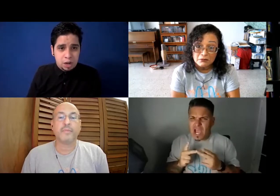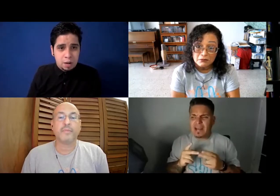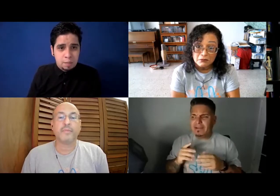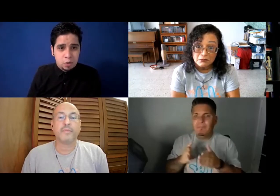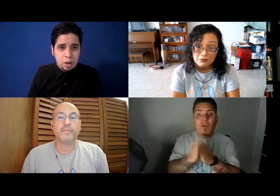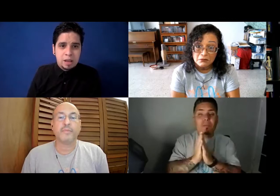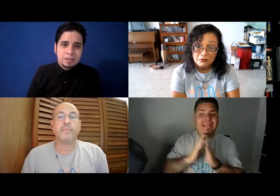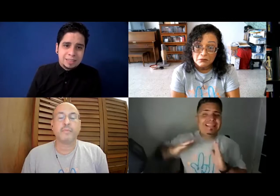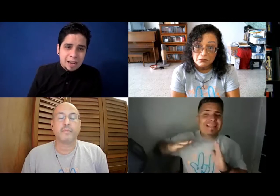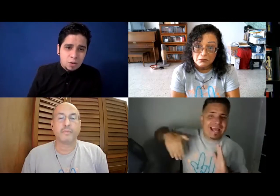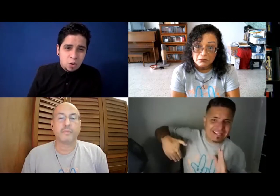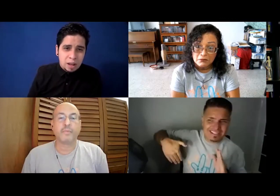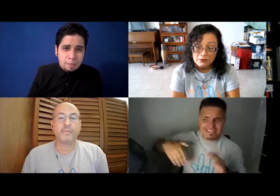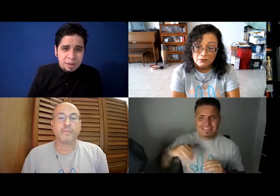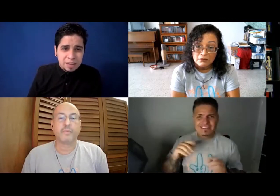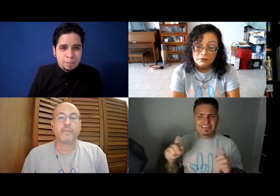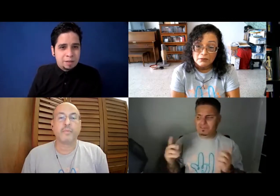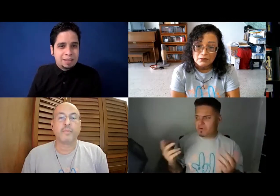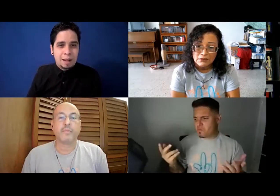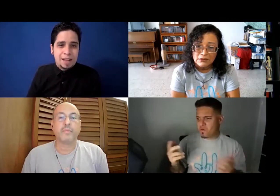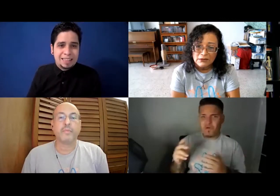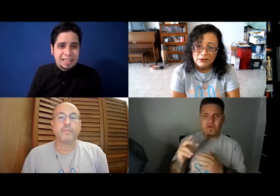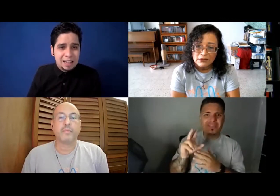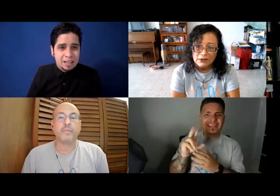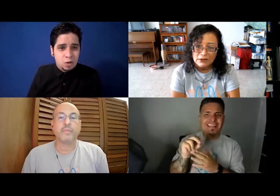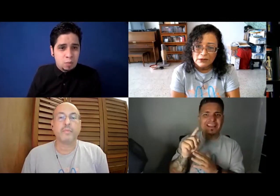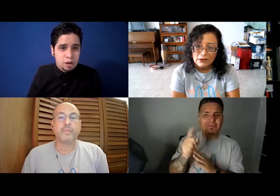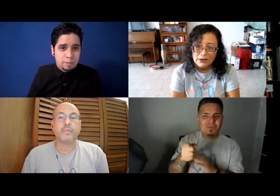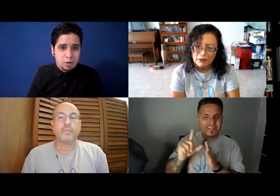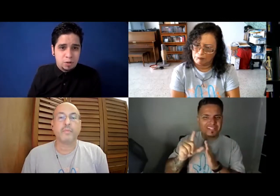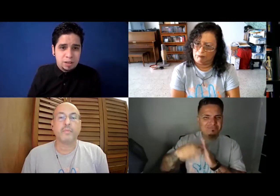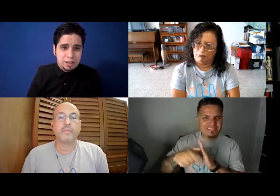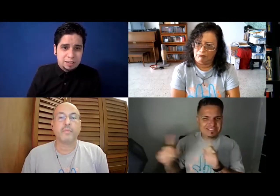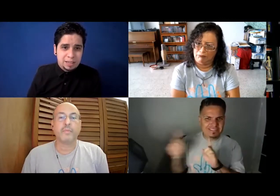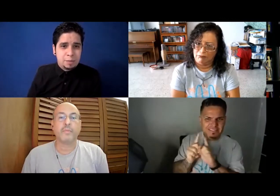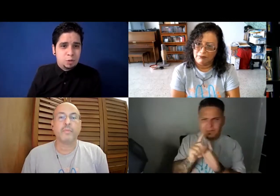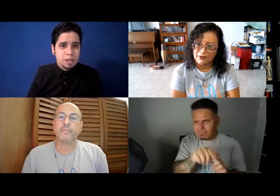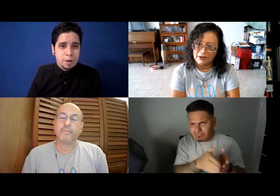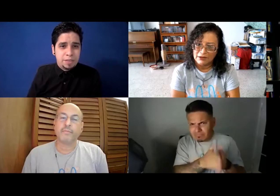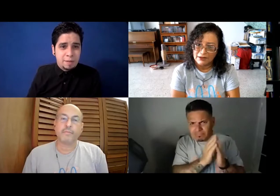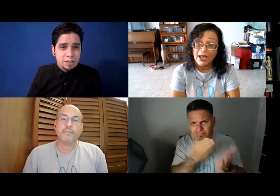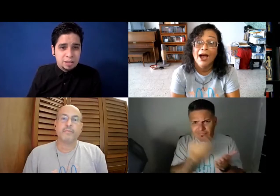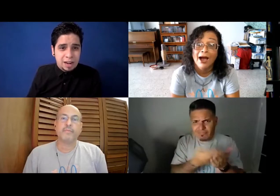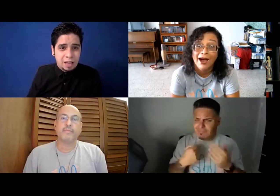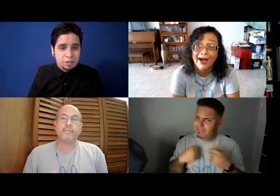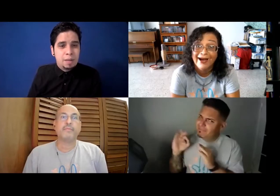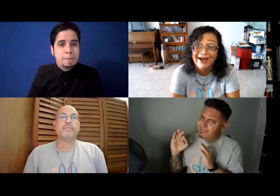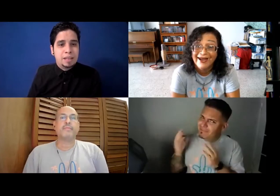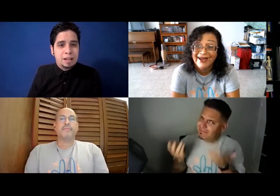ejemplo. Sí, en algunos lugares piden, pero a veces te piden hasta tarde, como por ejemplo, 30 minutos después de haber yo entrado, entonces me piden la